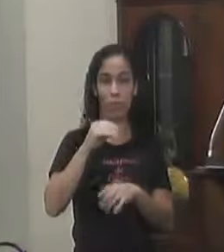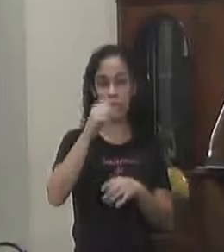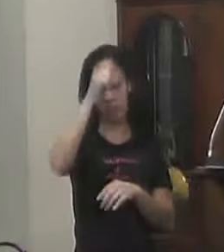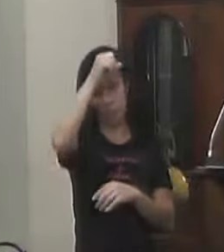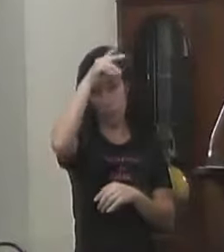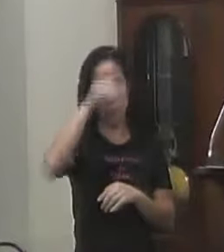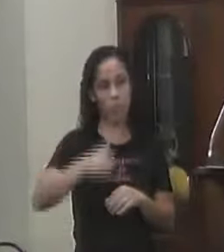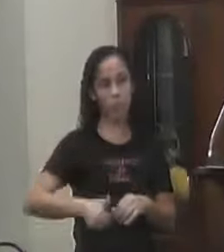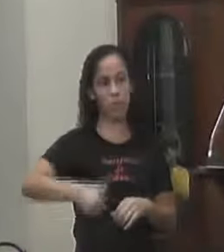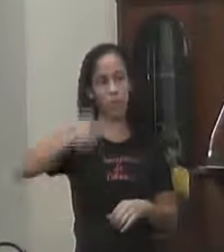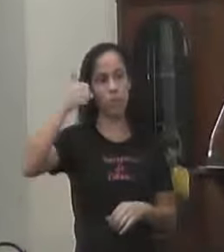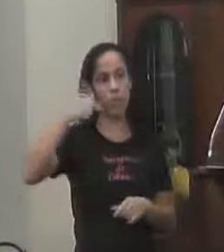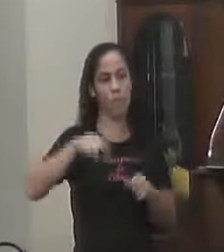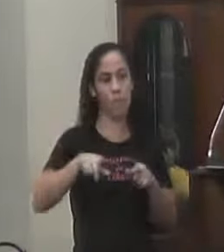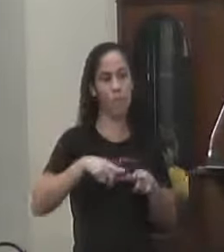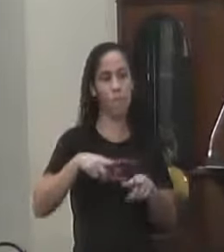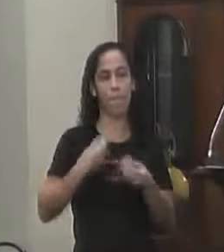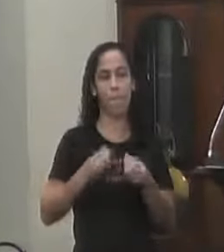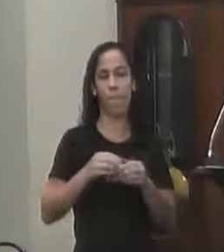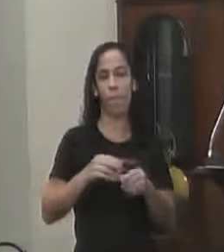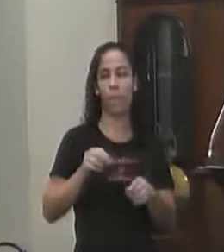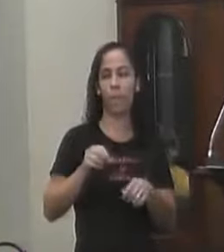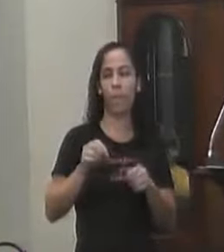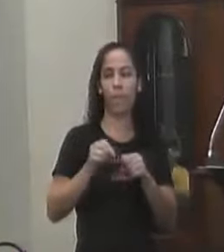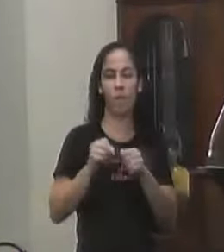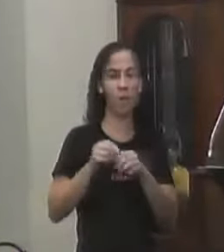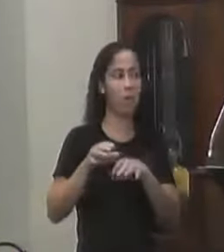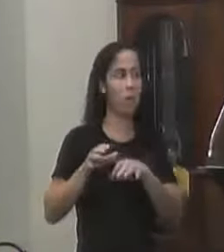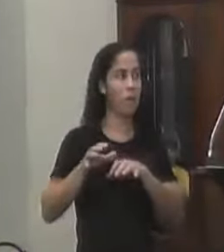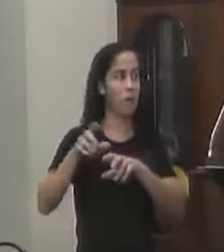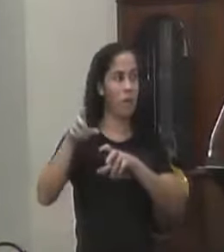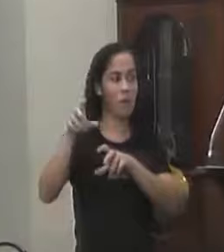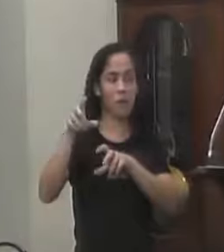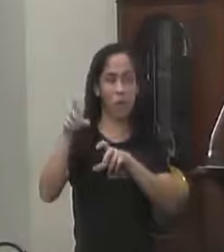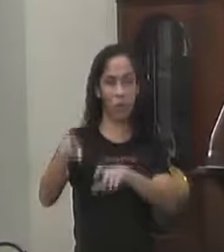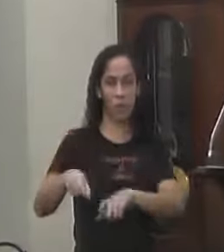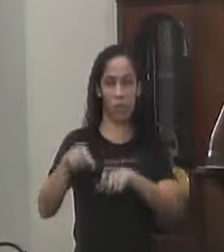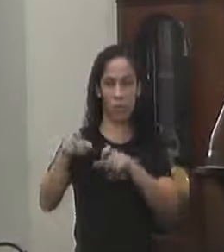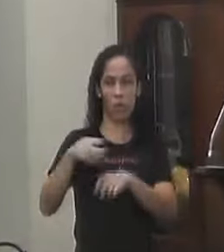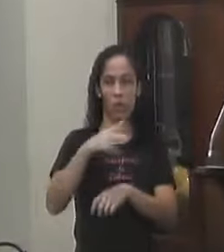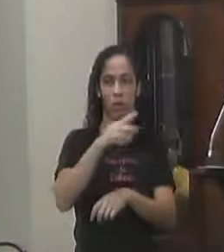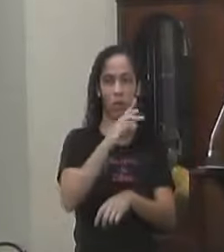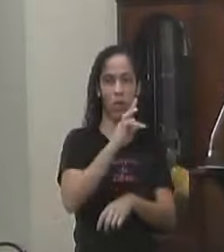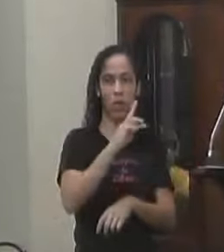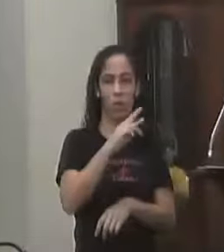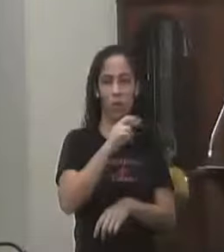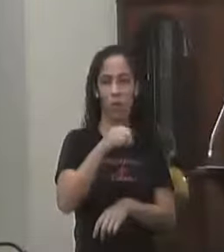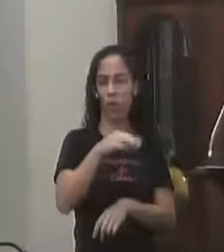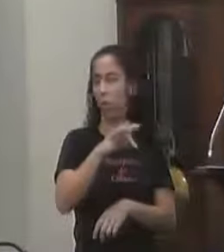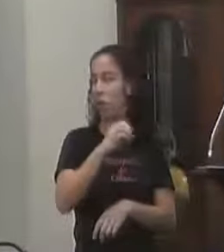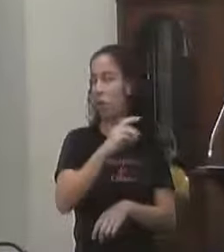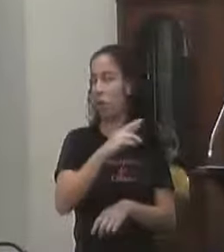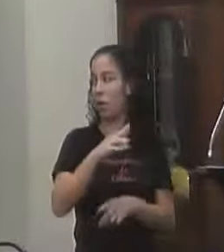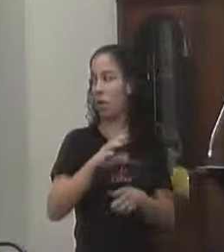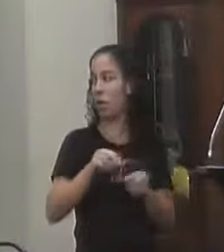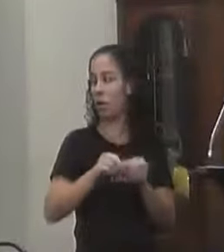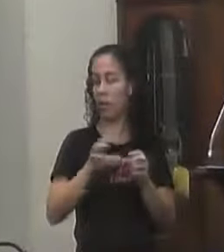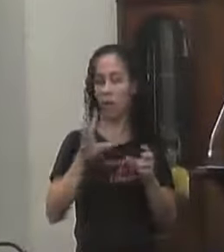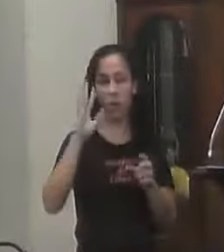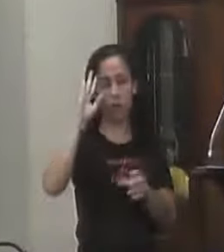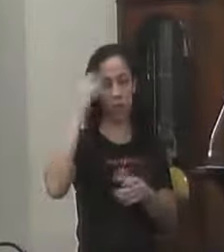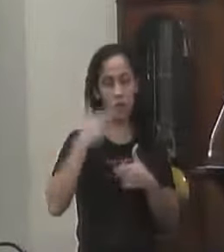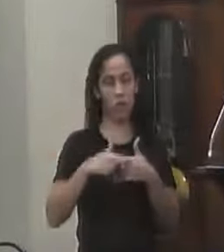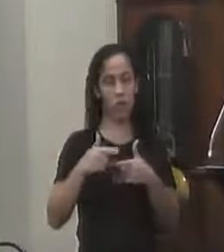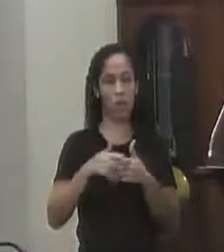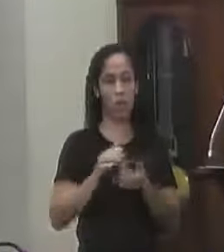trituradora Que tem Engata num trator ali Quando rebenta a árvore Cai árvore Tem que cortar árvore Vai lá Resolve o